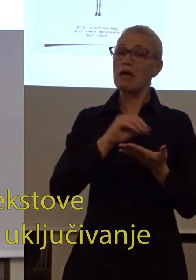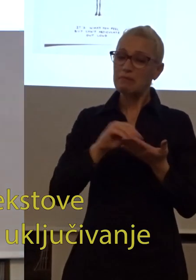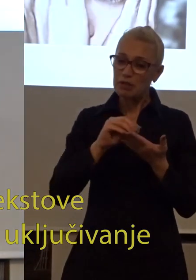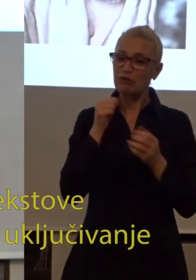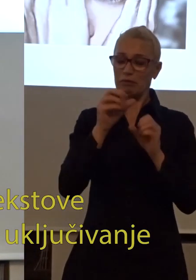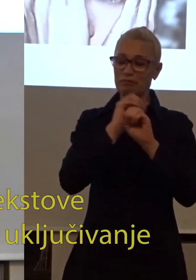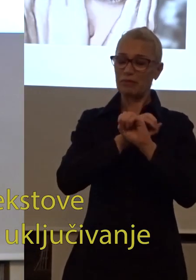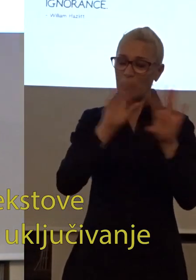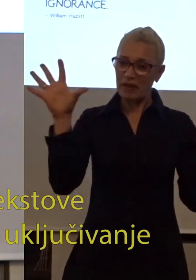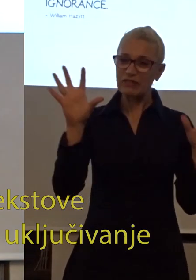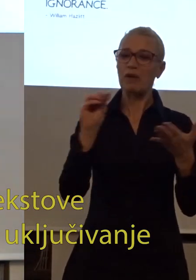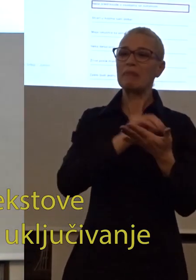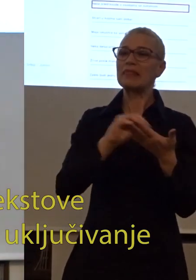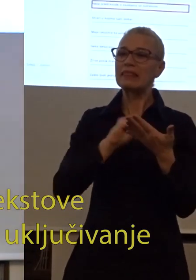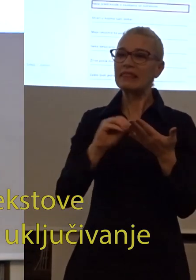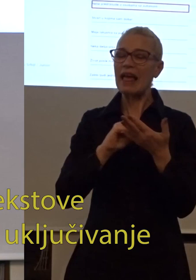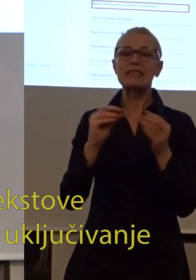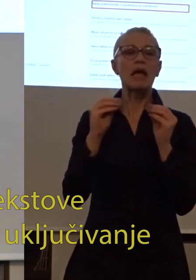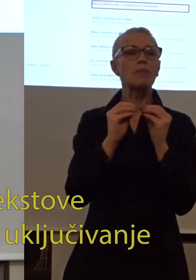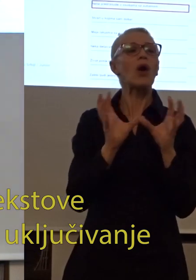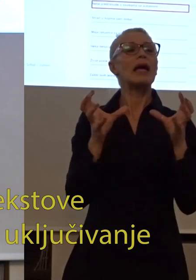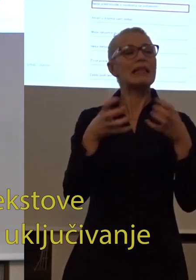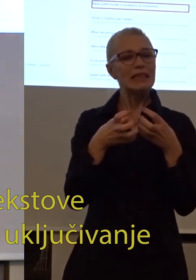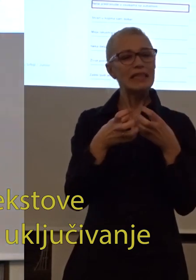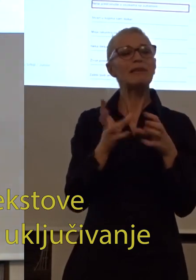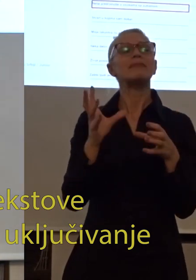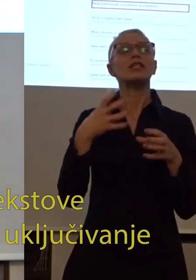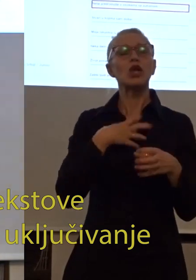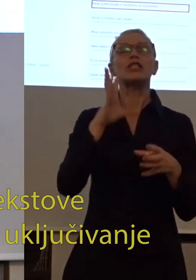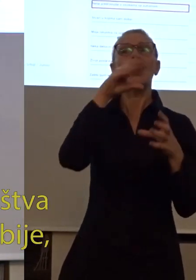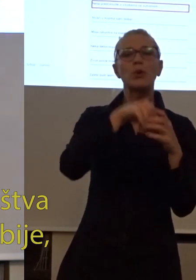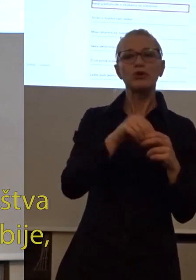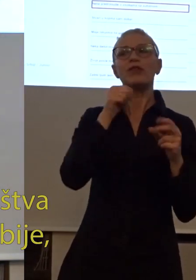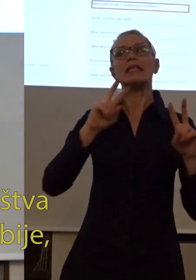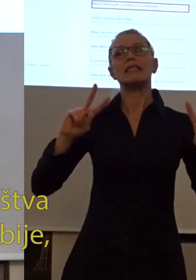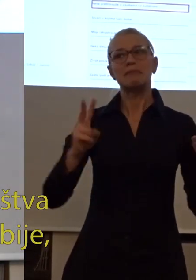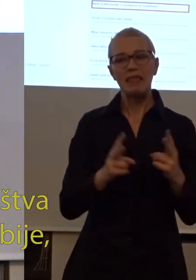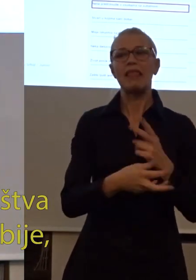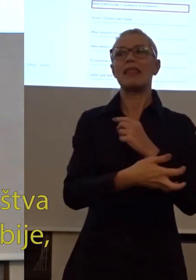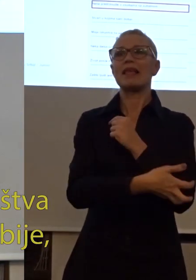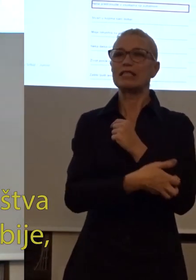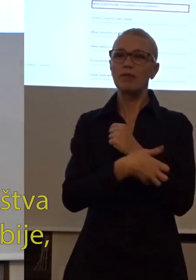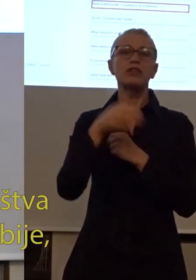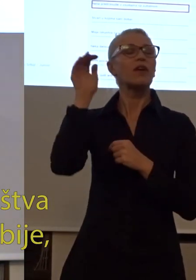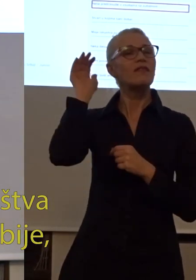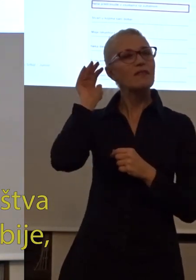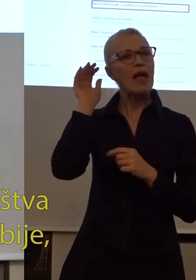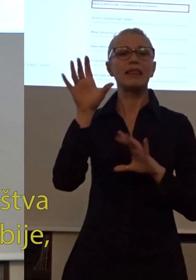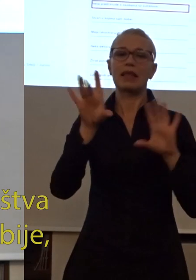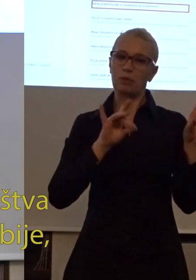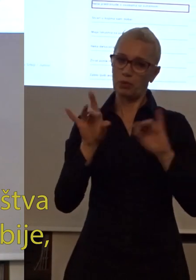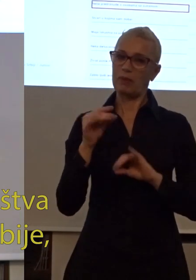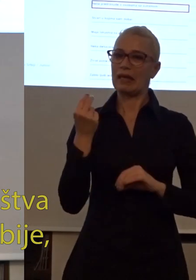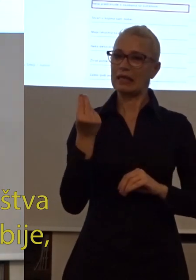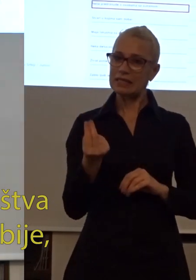pišem i objavljujem tekstove na blogu tima za socijalno uključivanje i smanjenje siromaštva Vlade